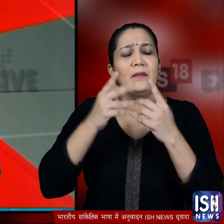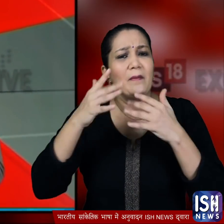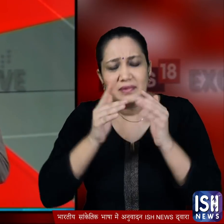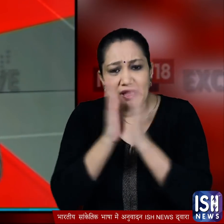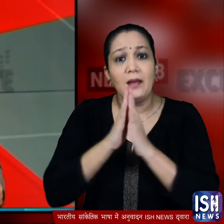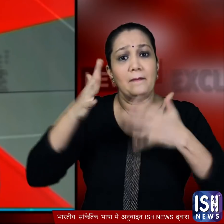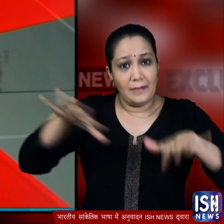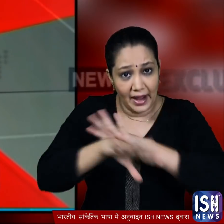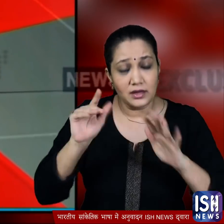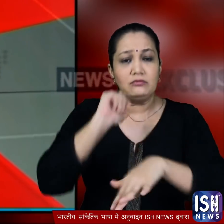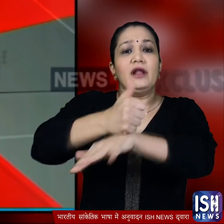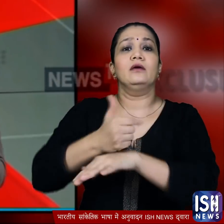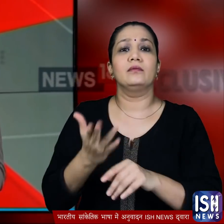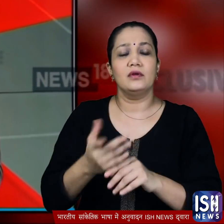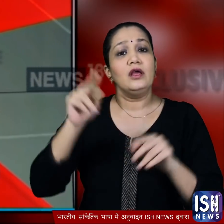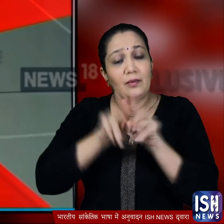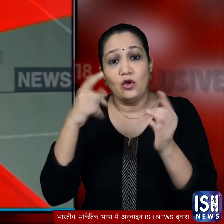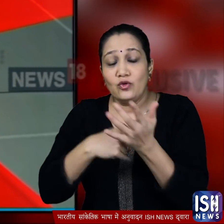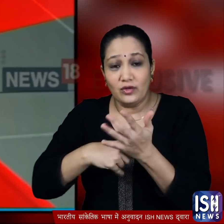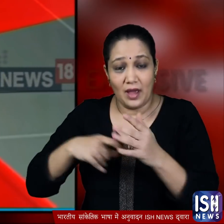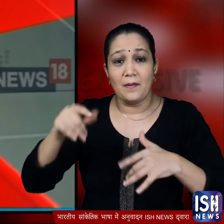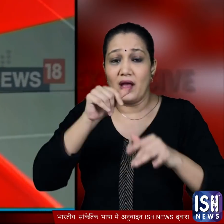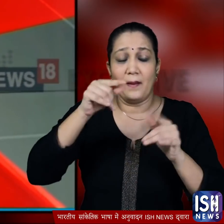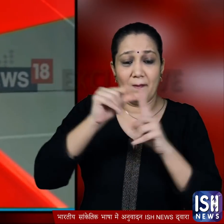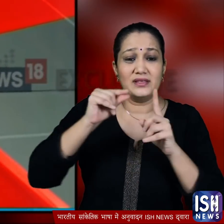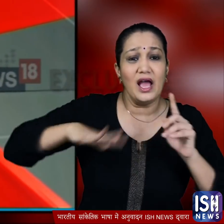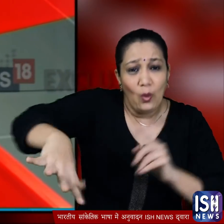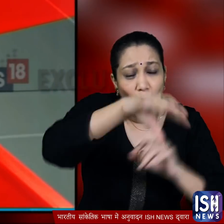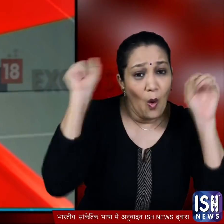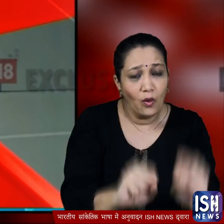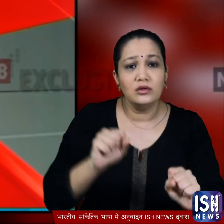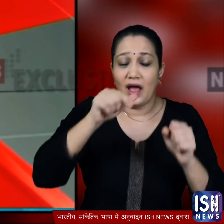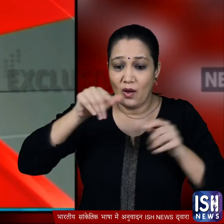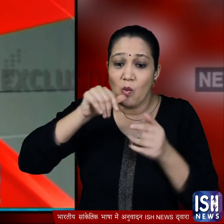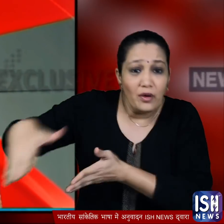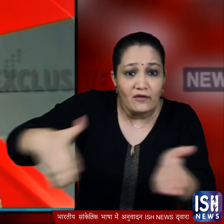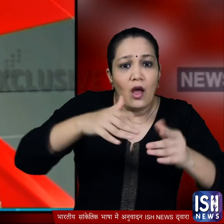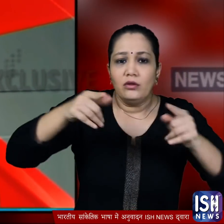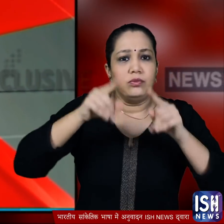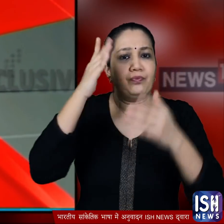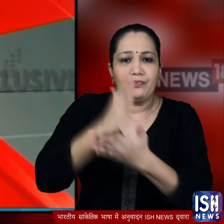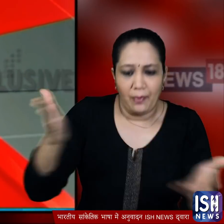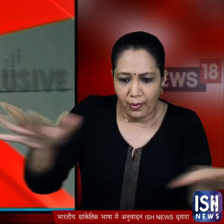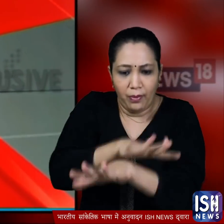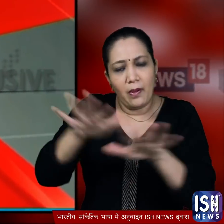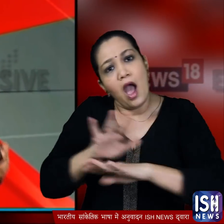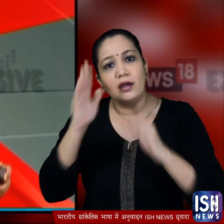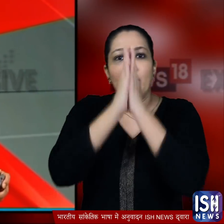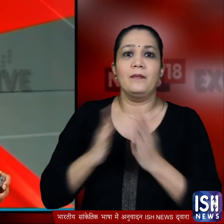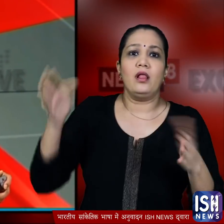बड़ा धर्मस्तल बना देते हैं और उड़की में तो आरोप है कि पंचायत के तालाब को पाढ़ कर वहीं मूर्ती लगाने की कोशिश कर रहे थी जिसे रोकने पर पूरा